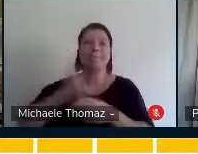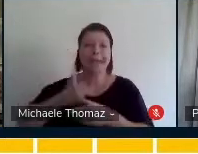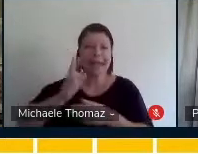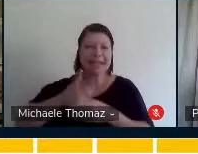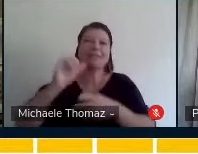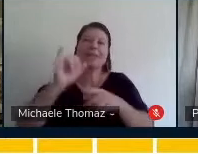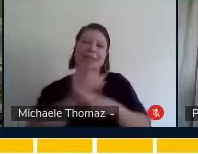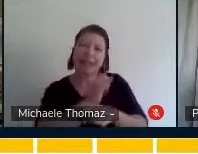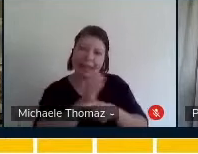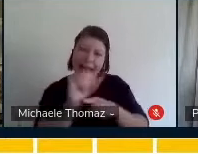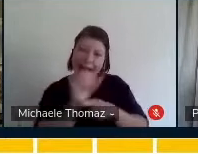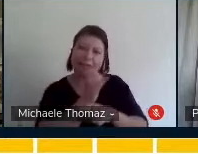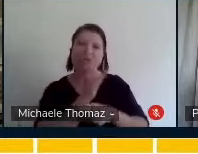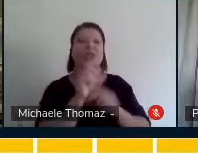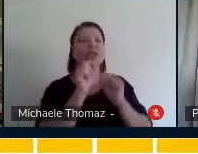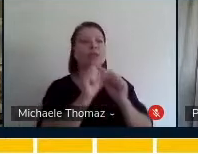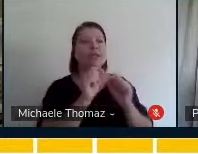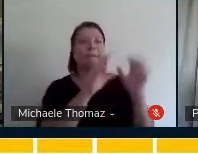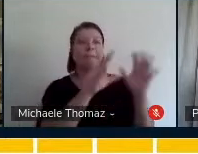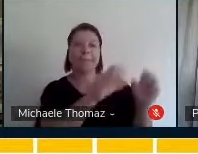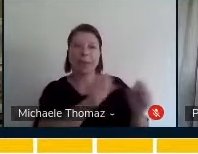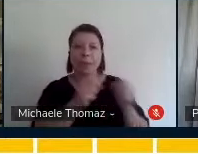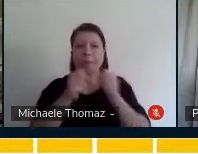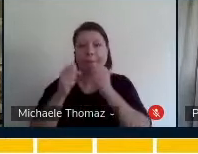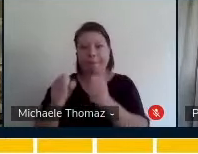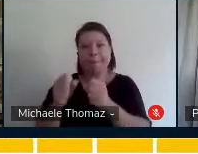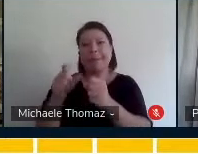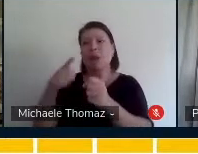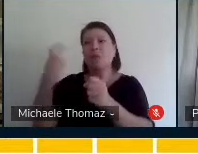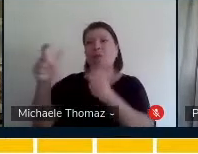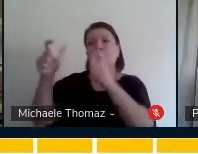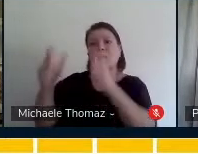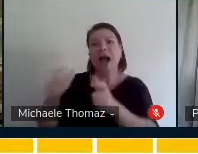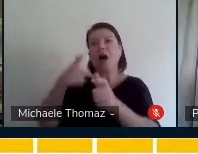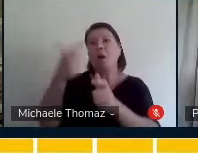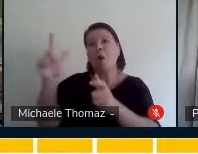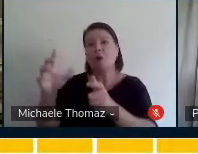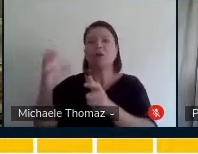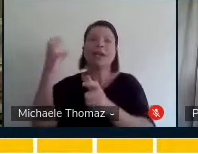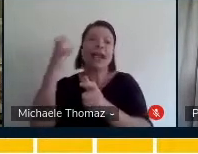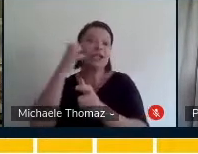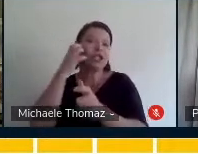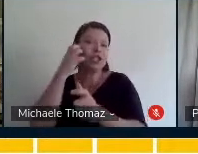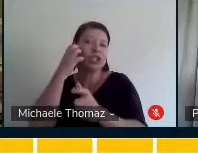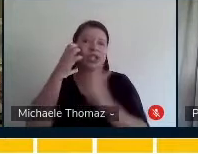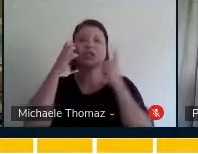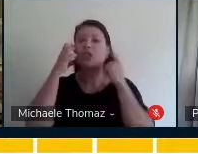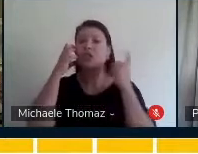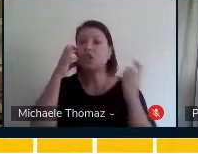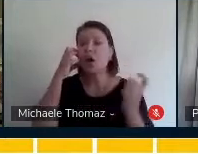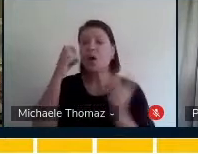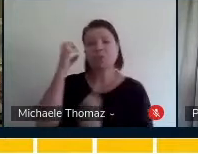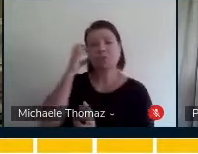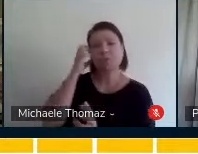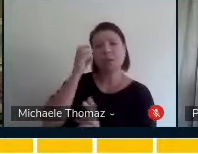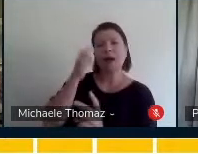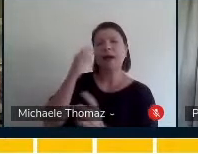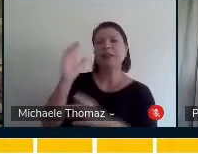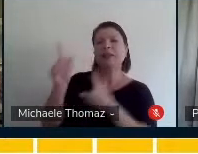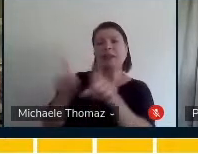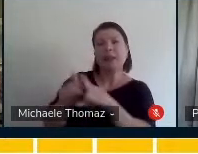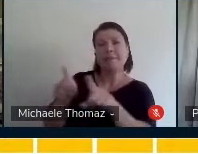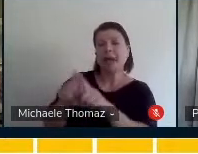ambiente, levou a caixinha de som, levou o celular para ela assistir, então, ela estava vendo o movimento,